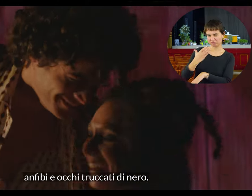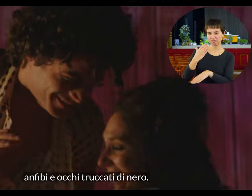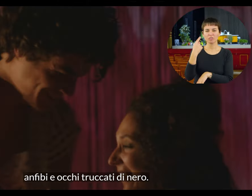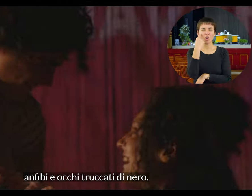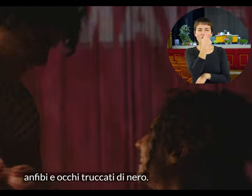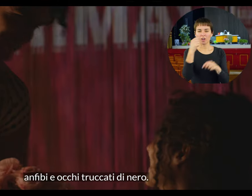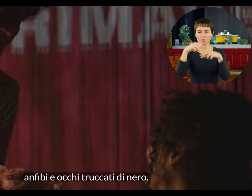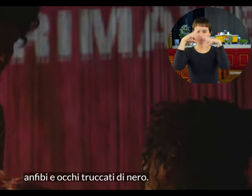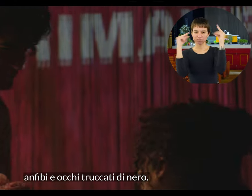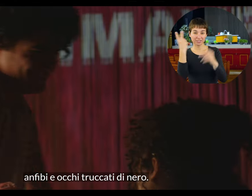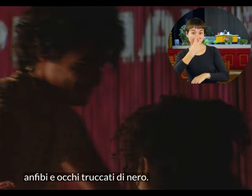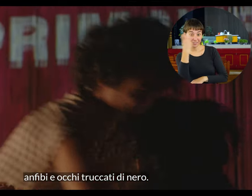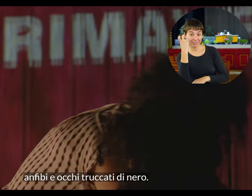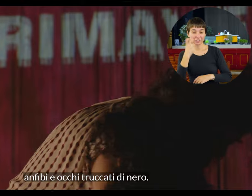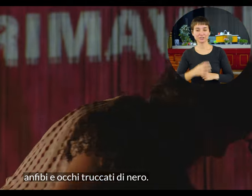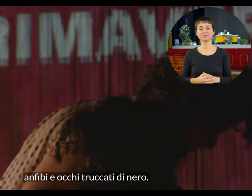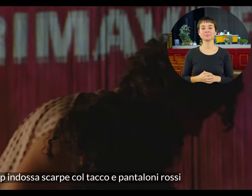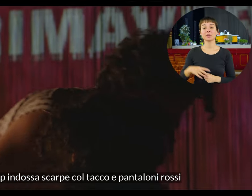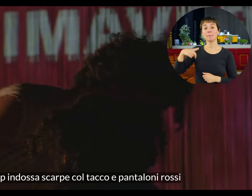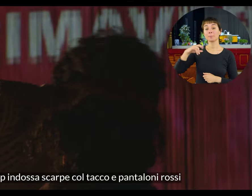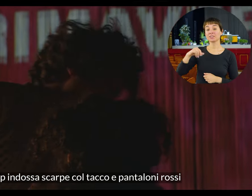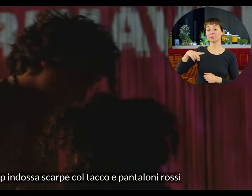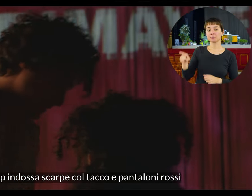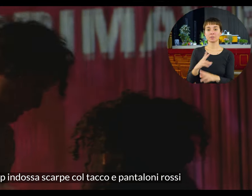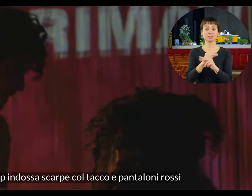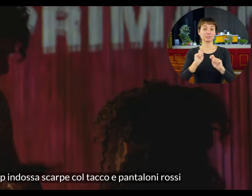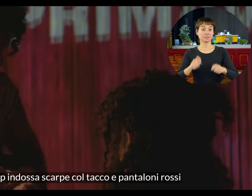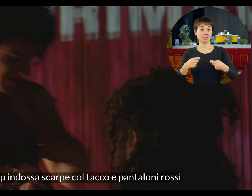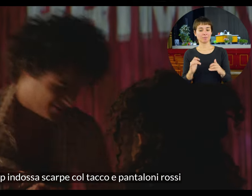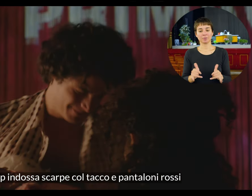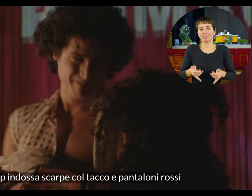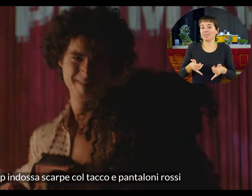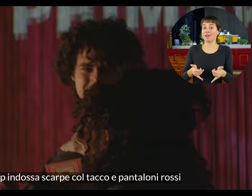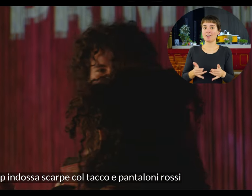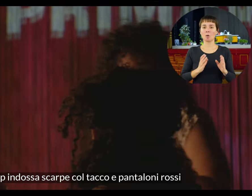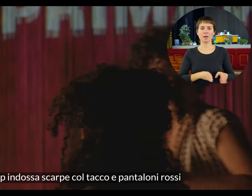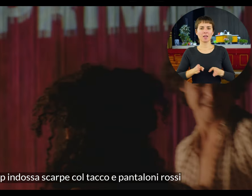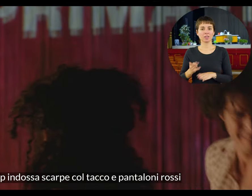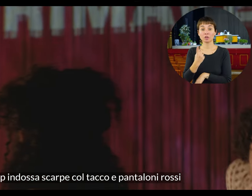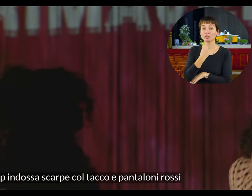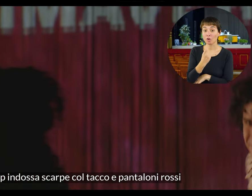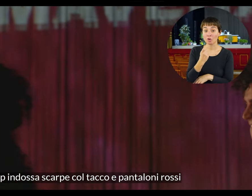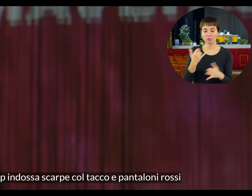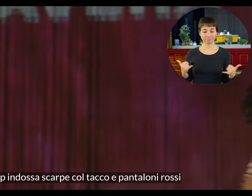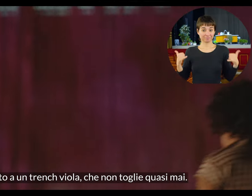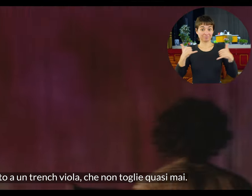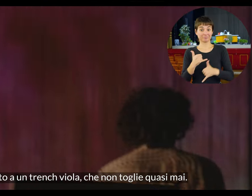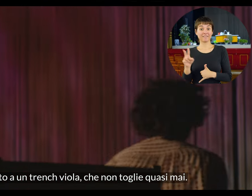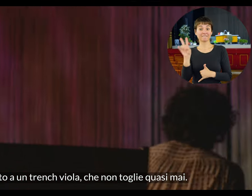e occhi truccati di nero. Pip indossa scarpe col tacco e pantaloni rossi sotto a un